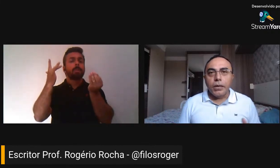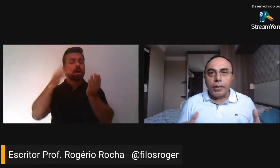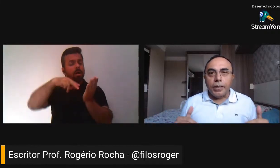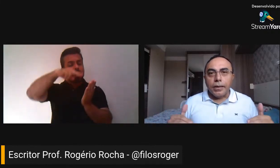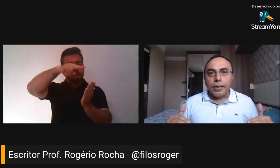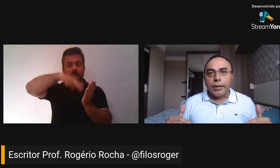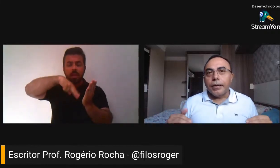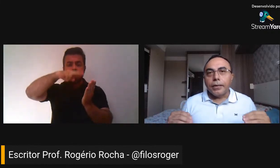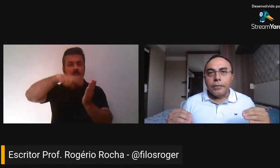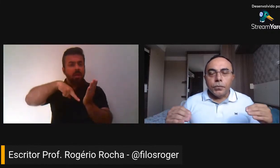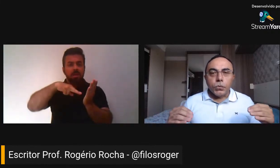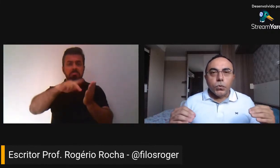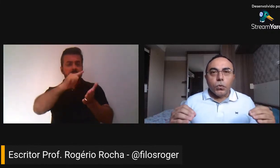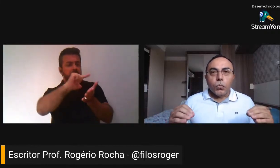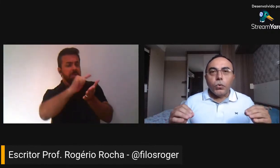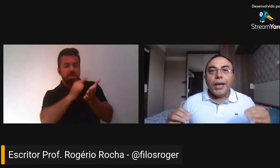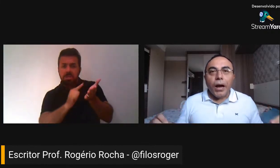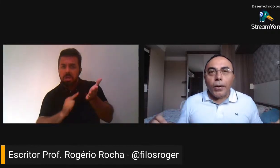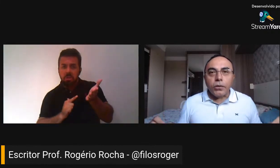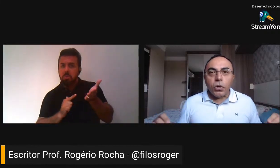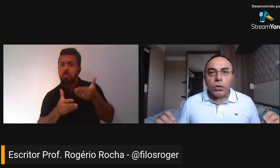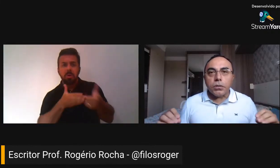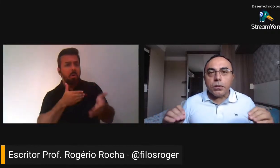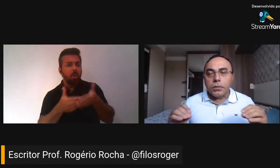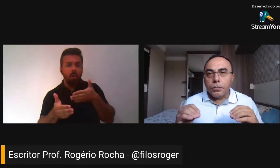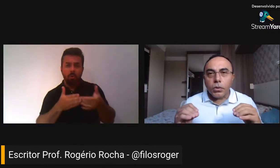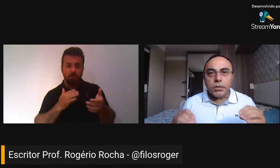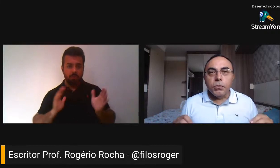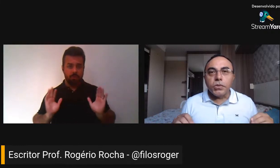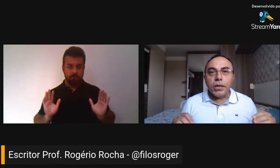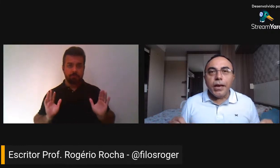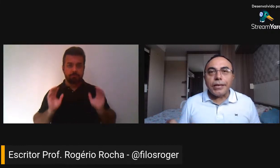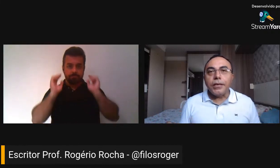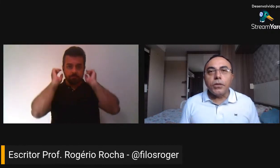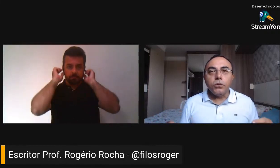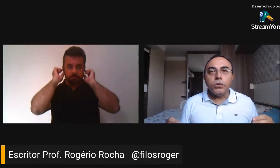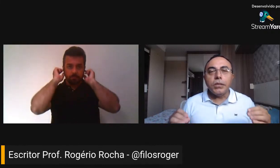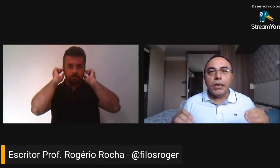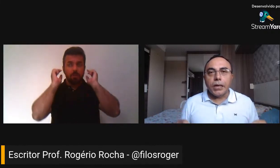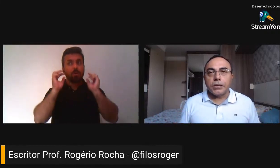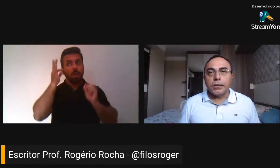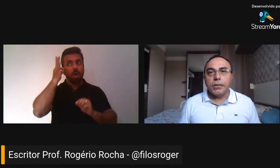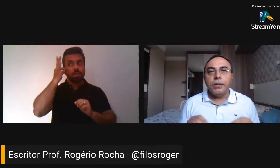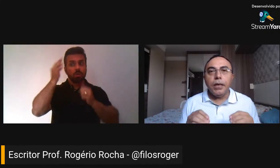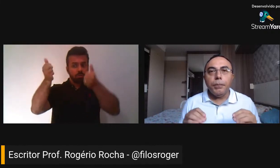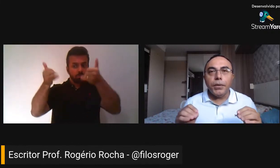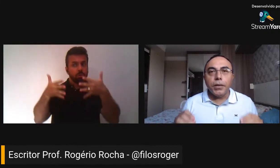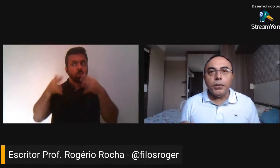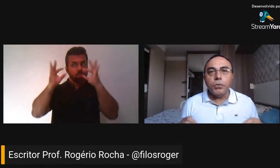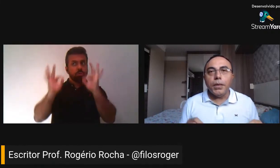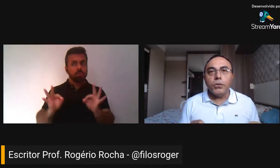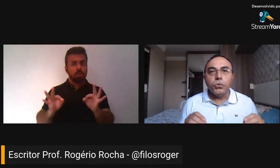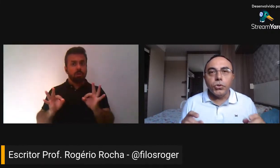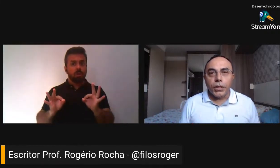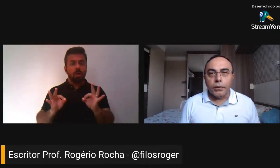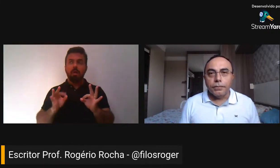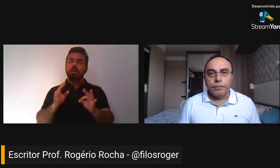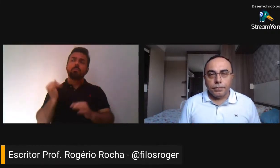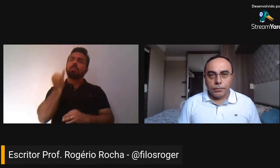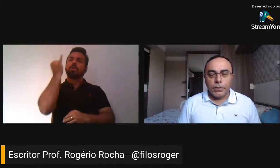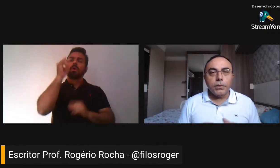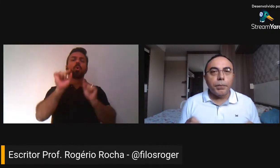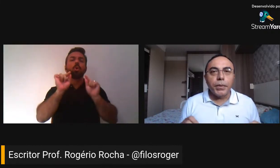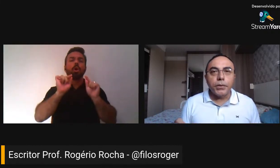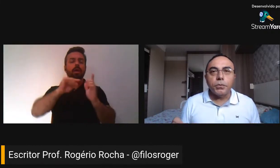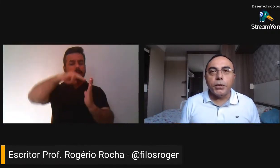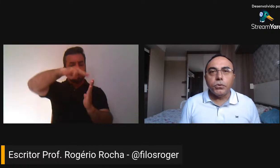falou, o ideal é que nós possamos ler aquilo que nos interessa, independentemente do gênero.